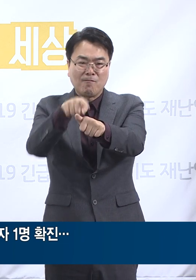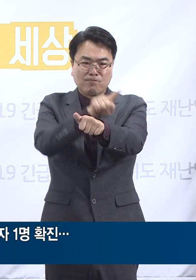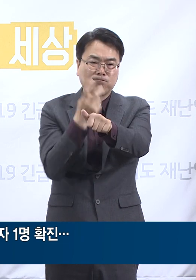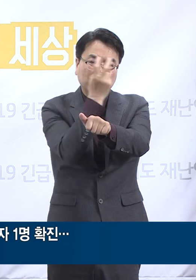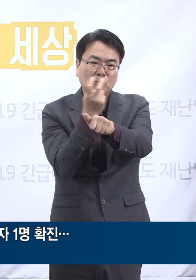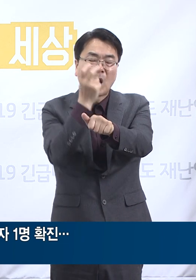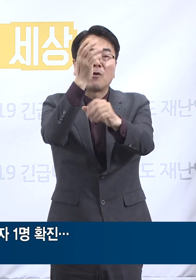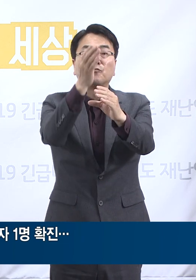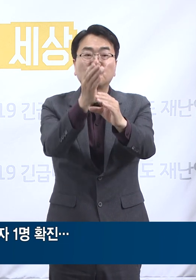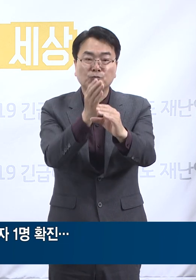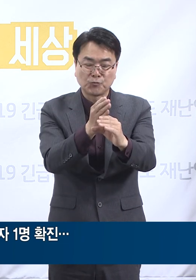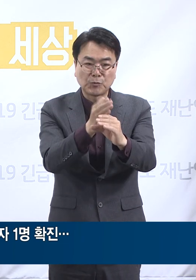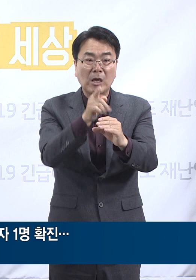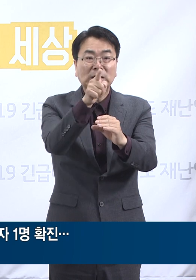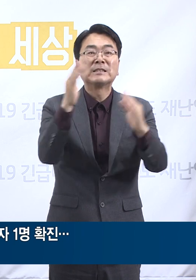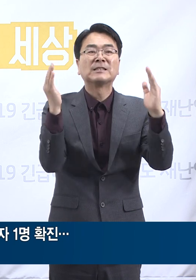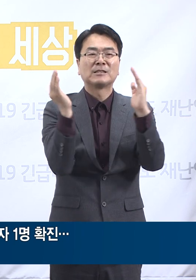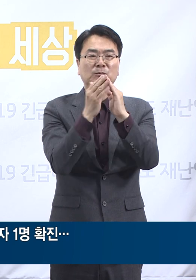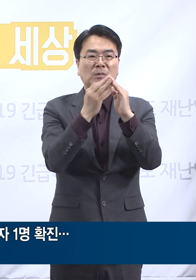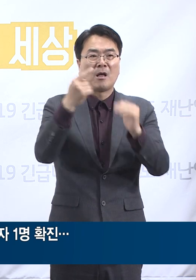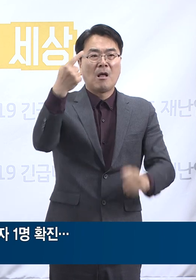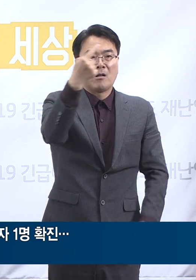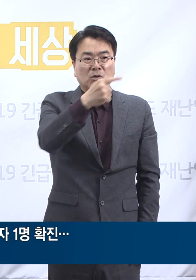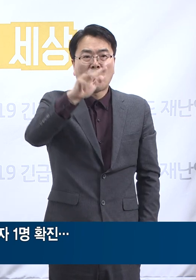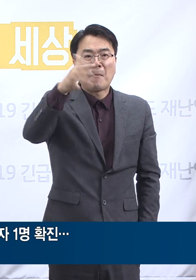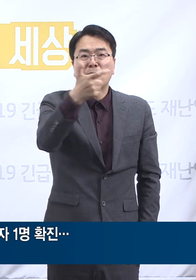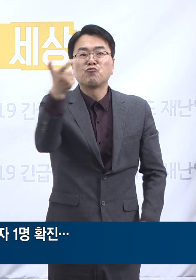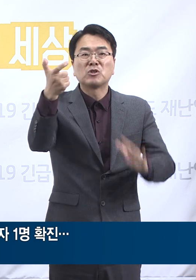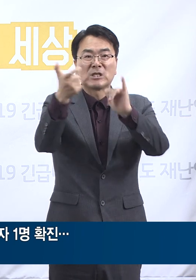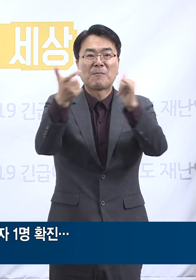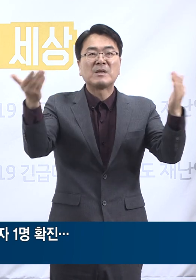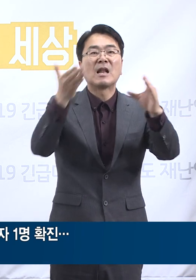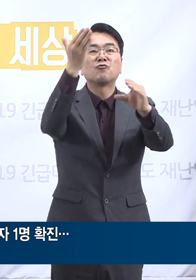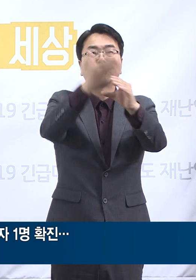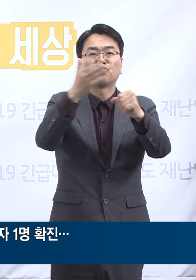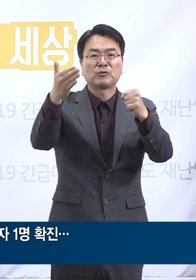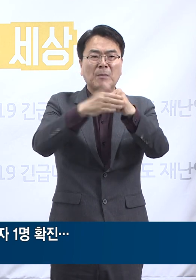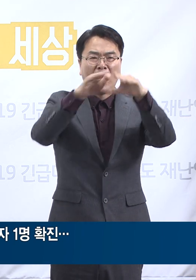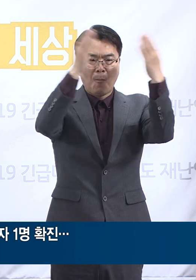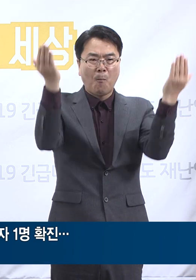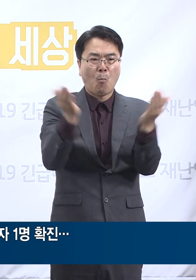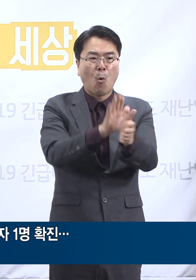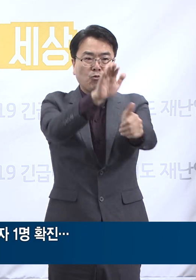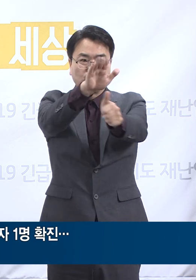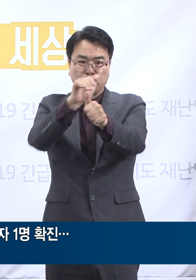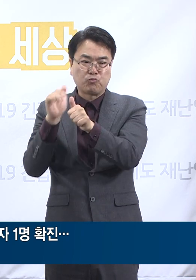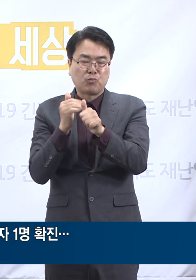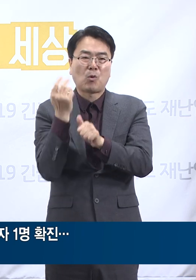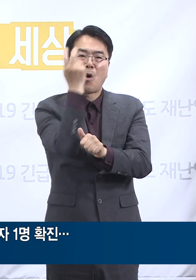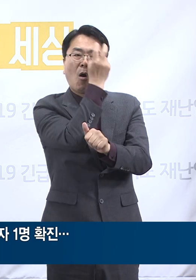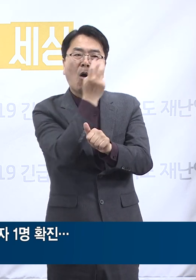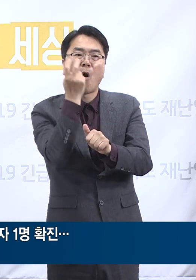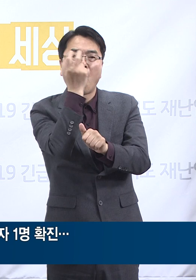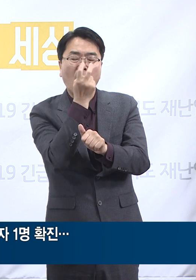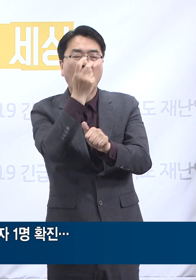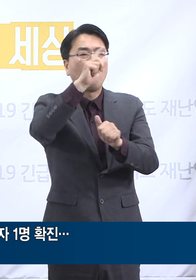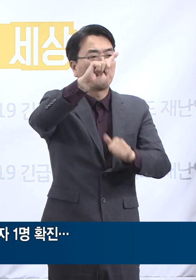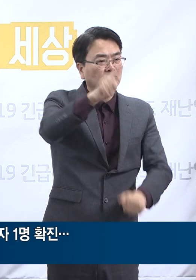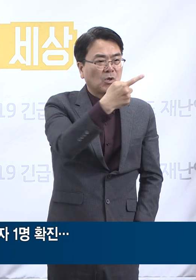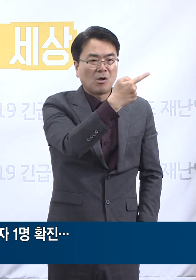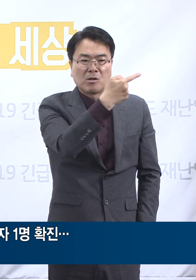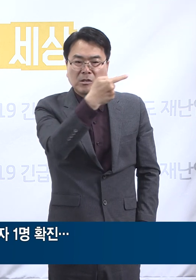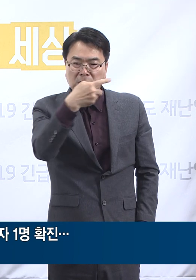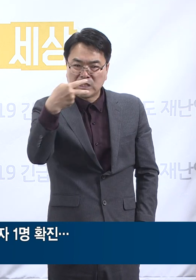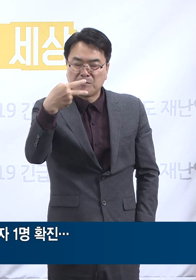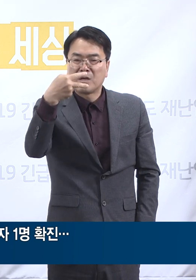유베이스 콜센터 건물 상주 직원 1,860명에 대해 전수조사 검사를 진행 중으로 현재까지 1,209명이 음성